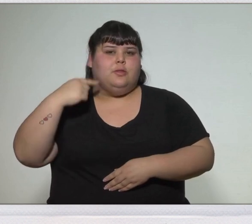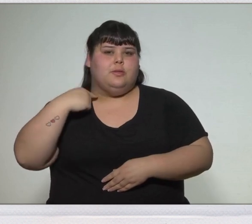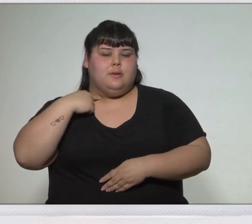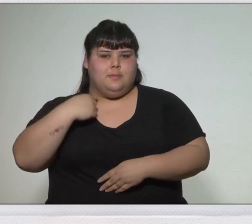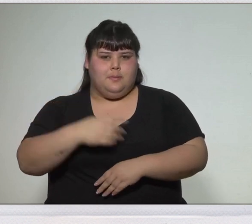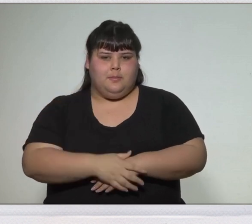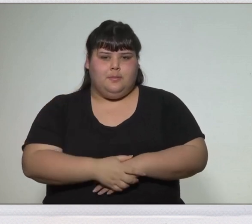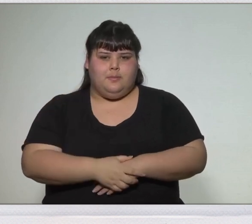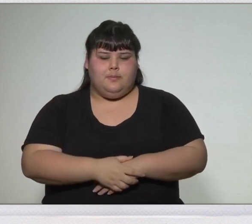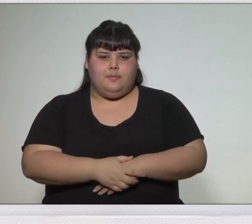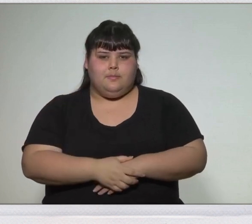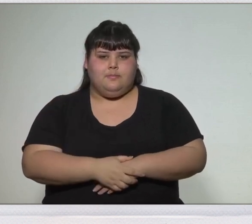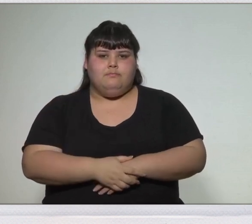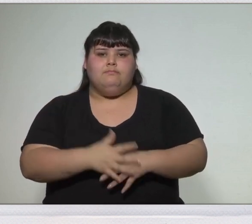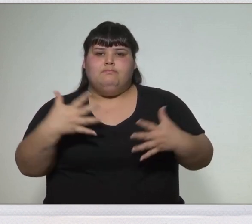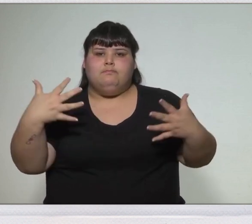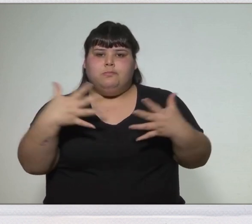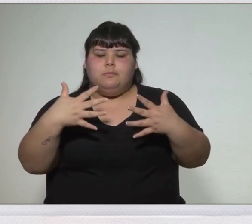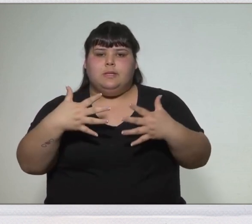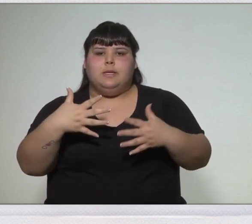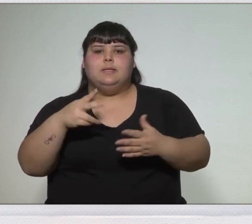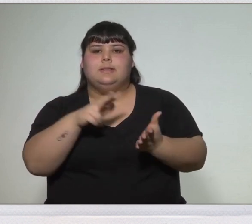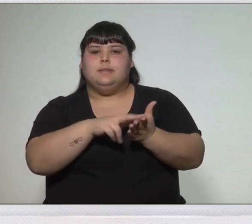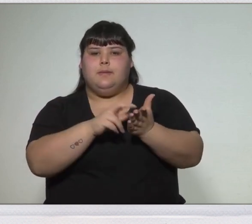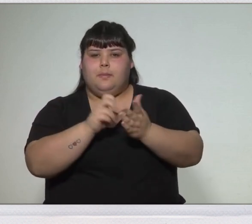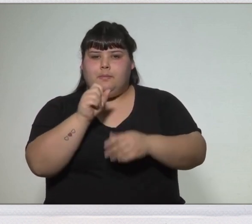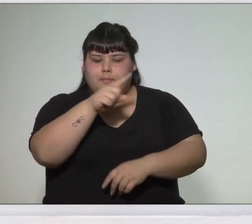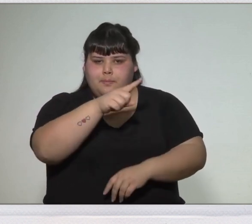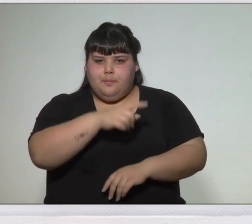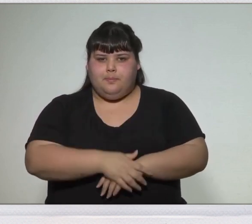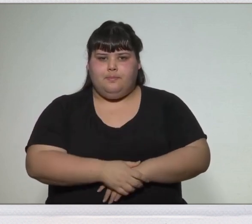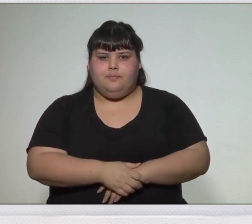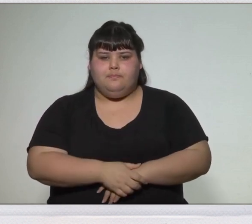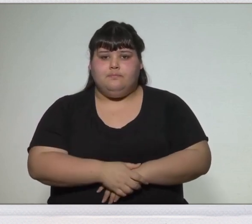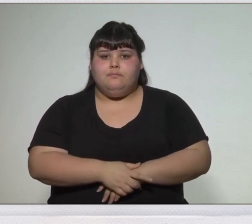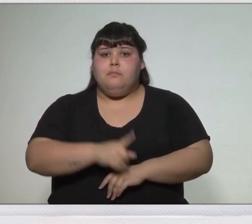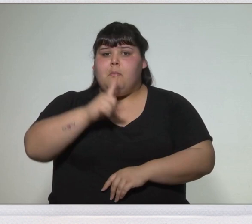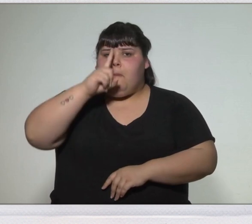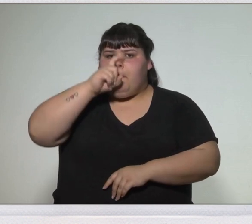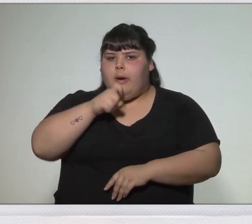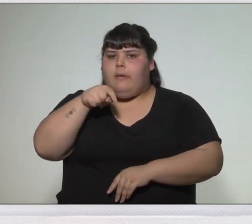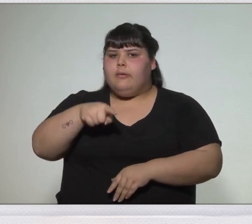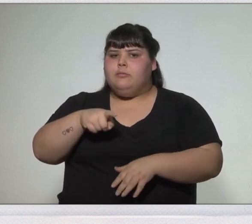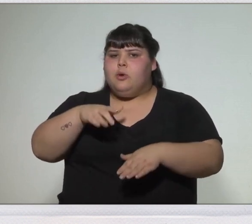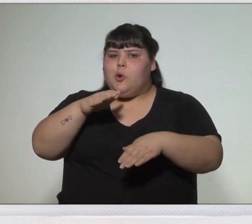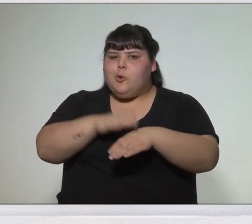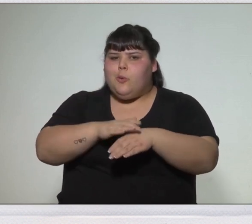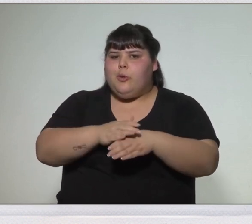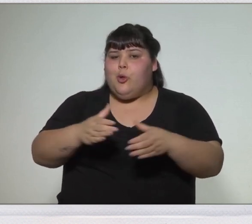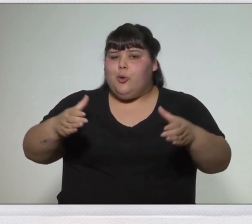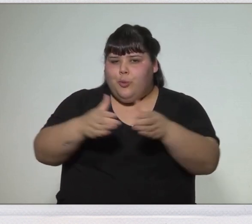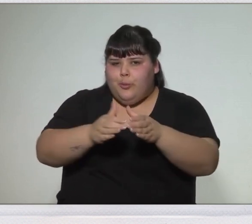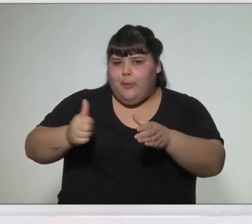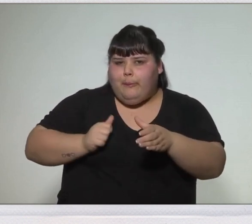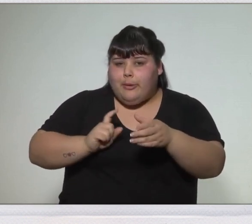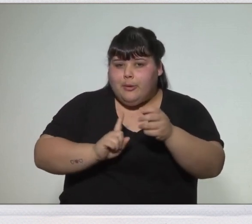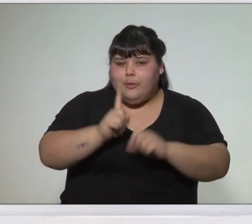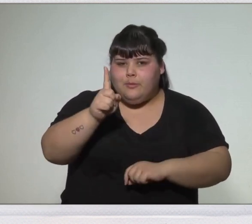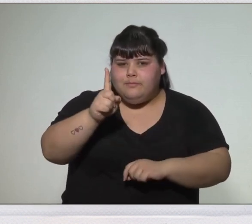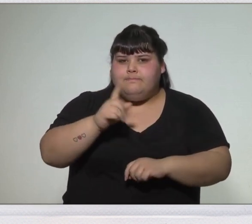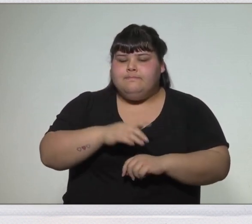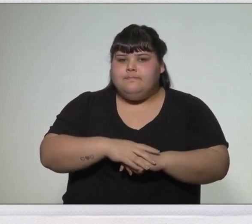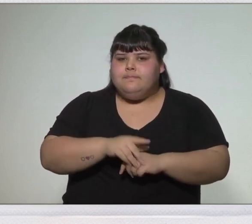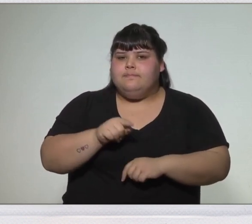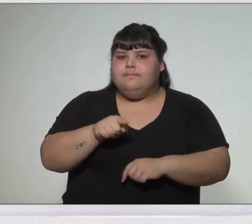Batalla de Salta Belgrano, a cargo del Ejército del Norte, emprende la